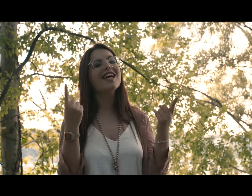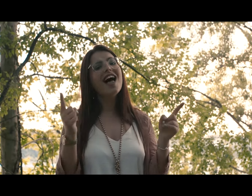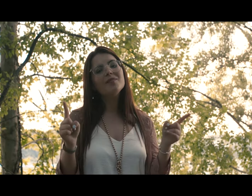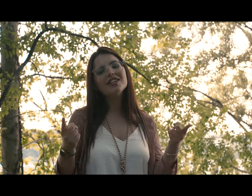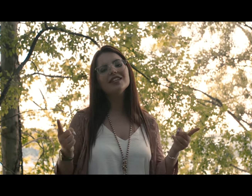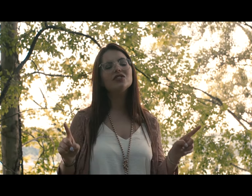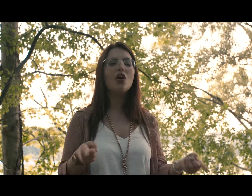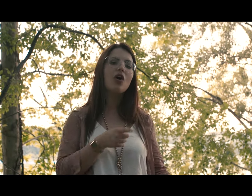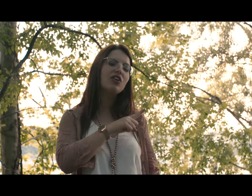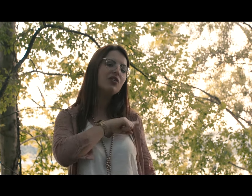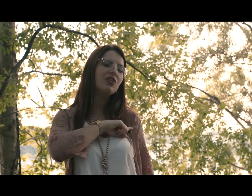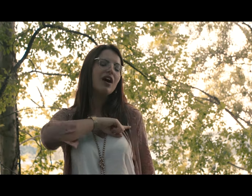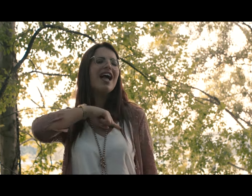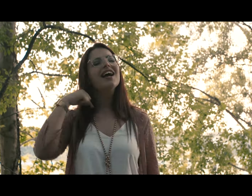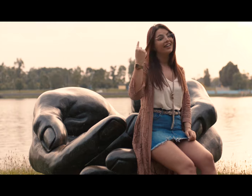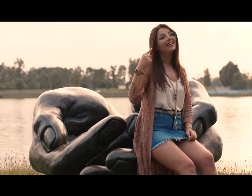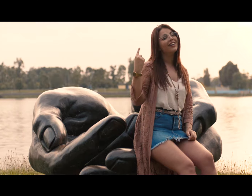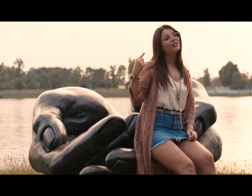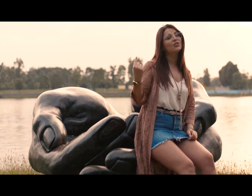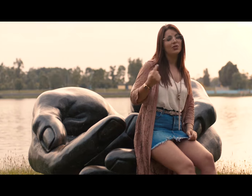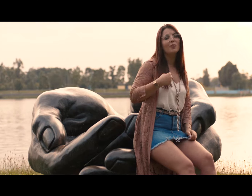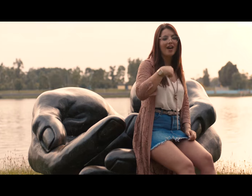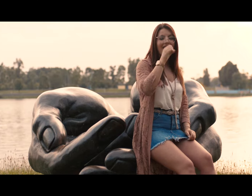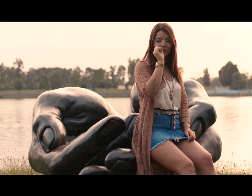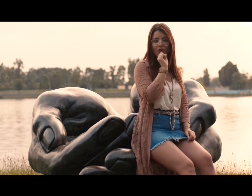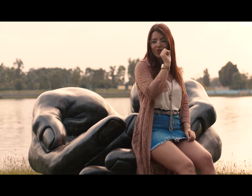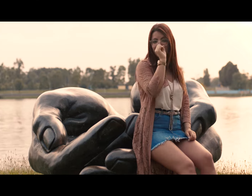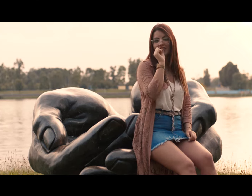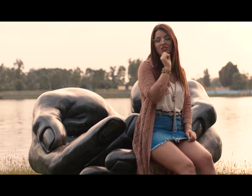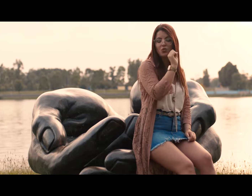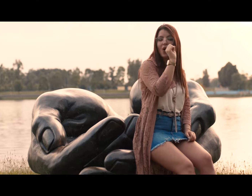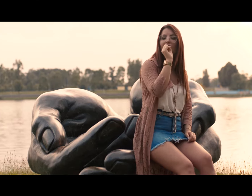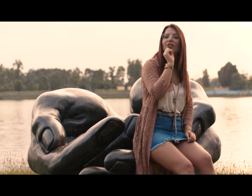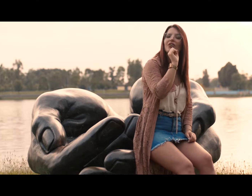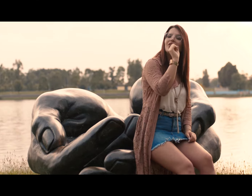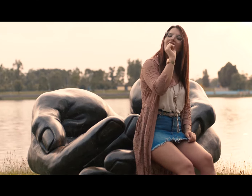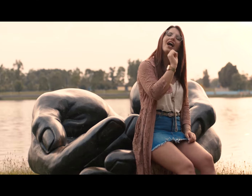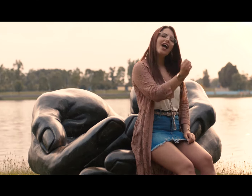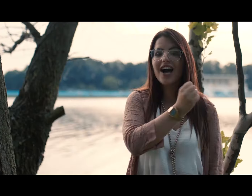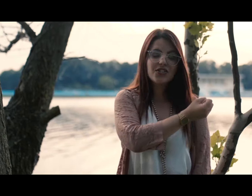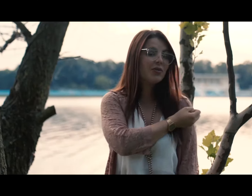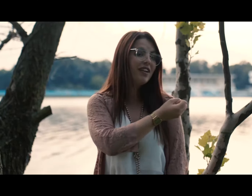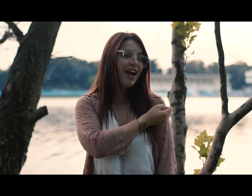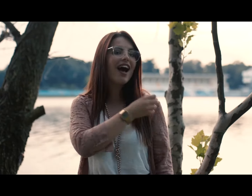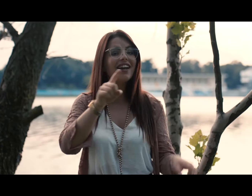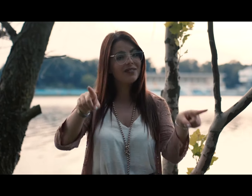semitono Che canto sopra ad ogni suono A somigliare a un